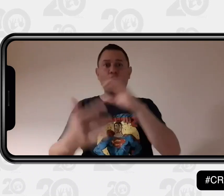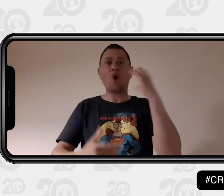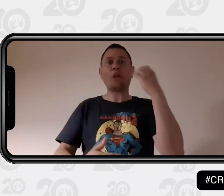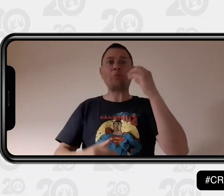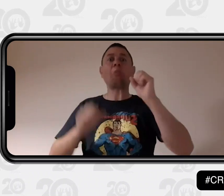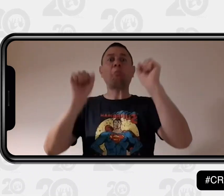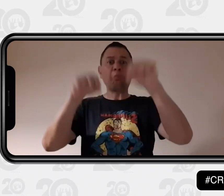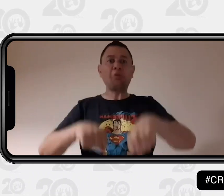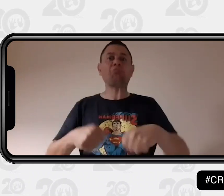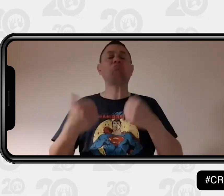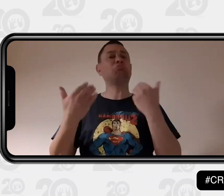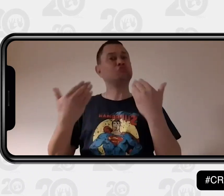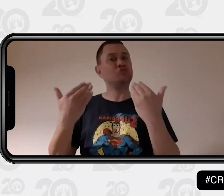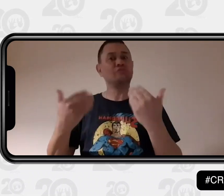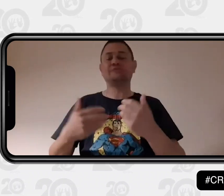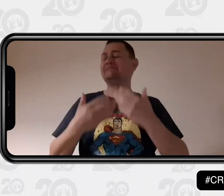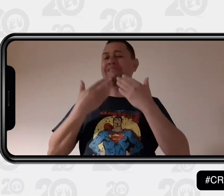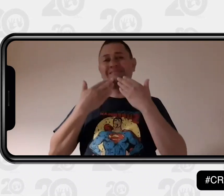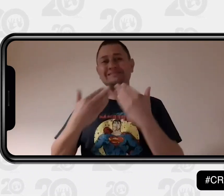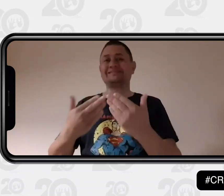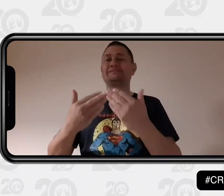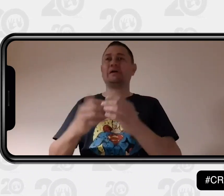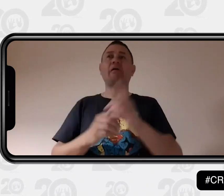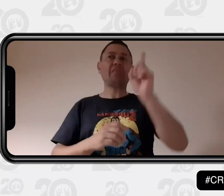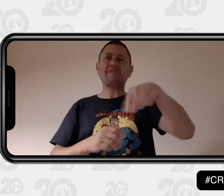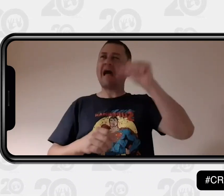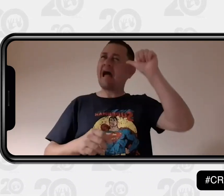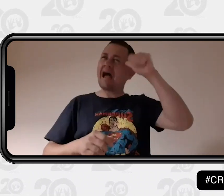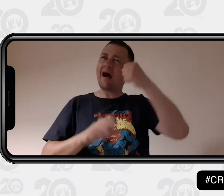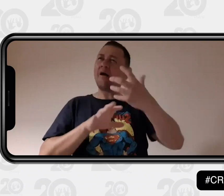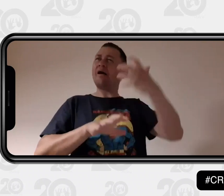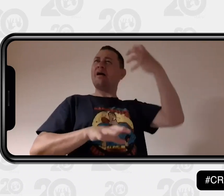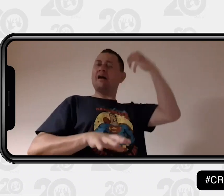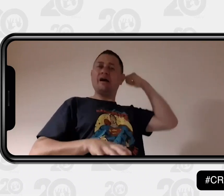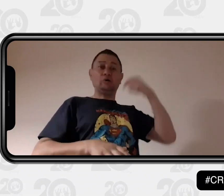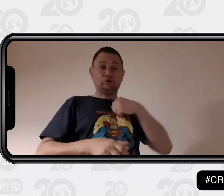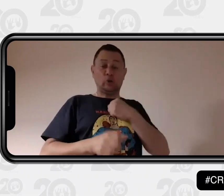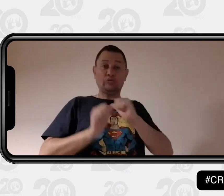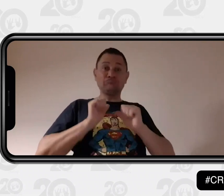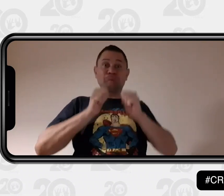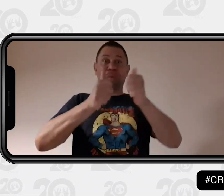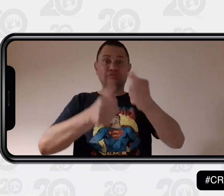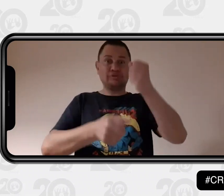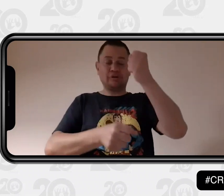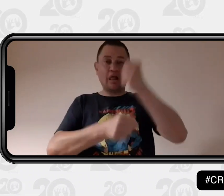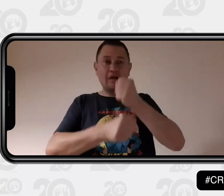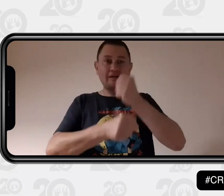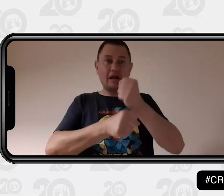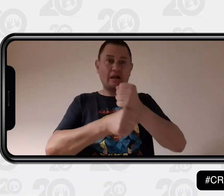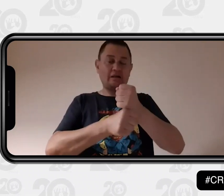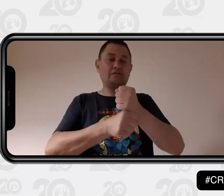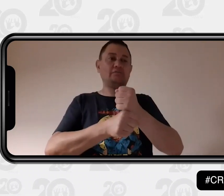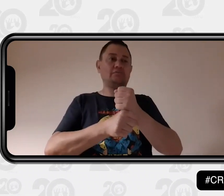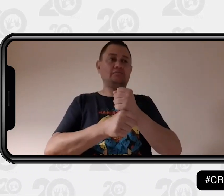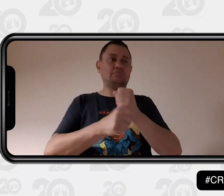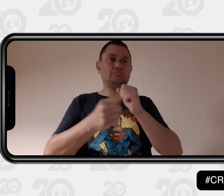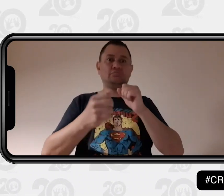puedo conectarme a Colombia a través del Centro de Relevo y quiero agradecerlo. Yo antes, cuando estaba en temas